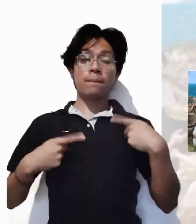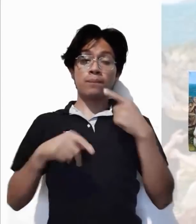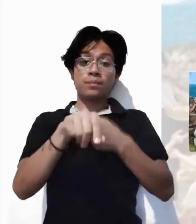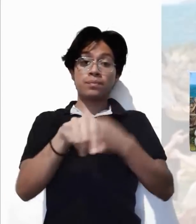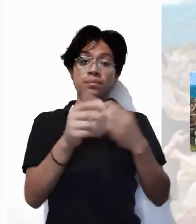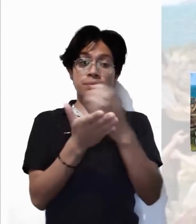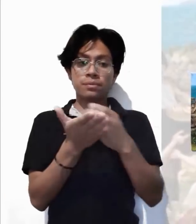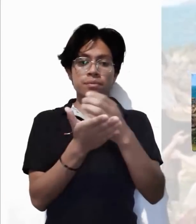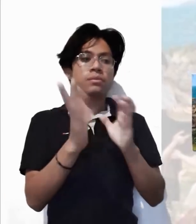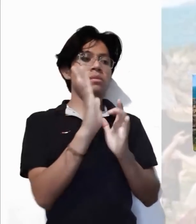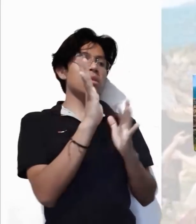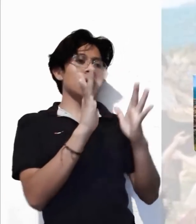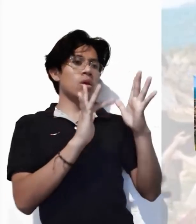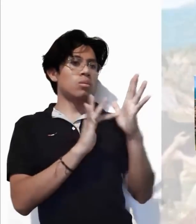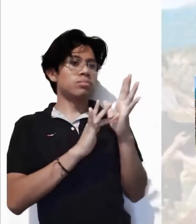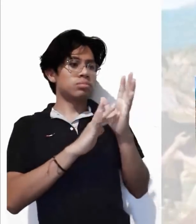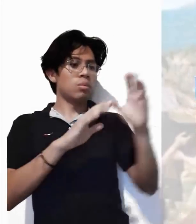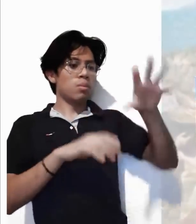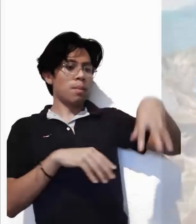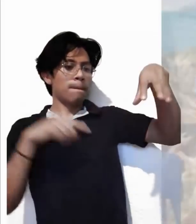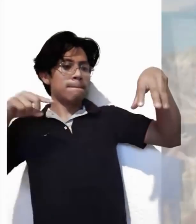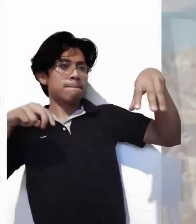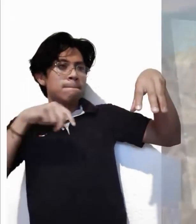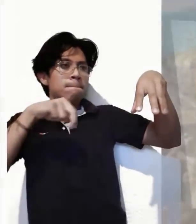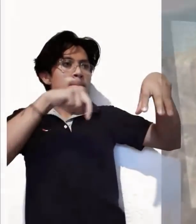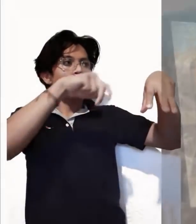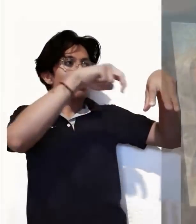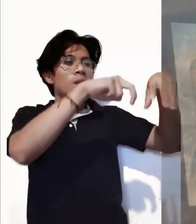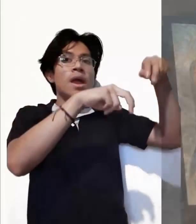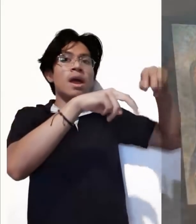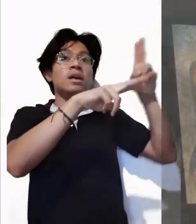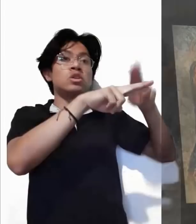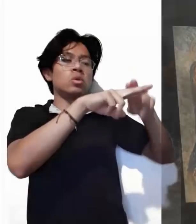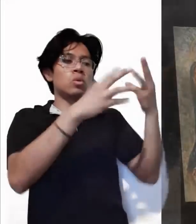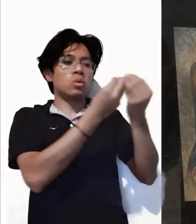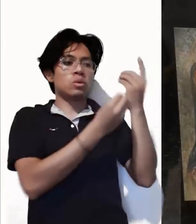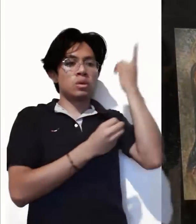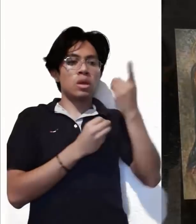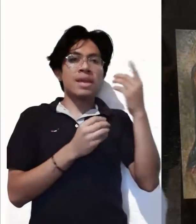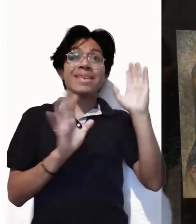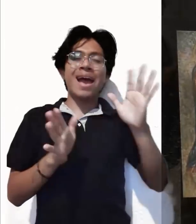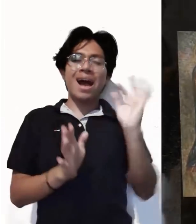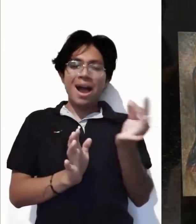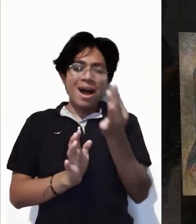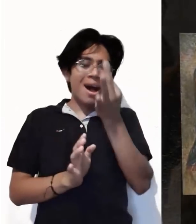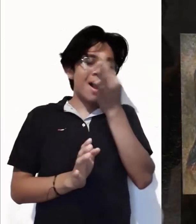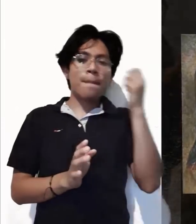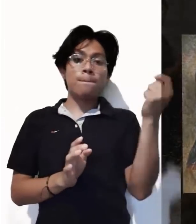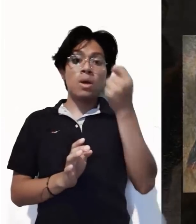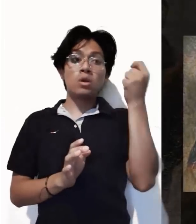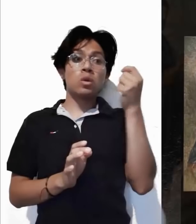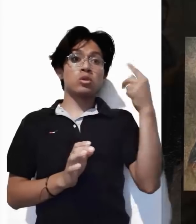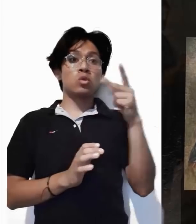Jesús subió al monte y se sentó allí con sus discípulos. Estaba cerca la Pascua, festividad de los judíos.